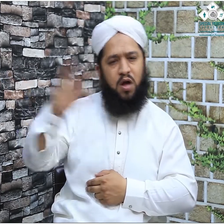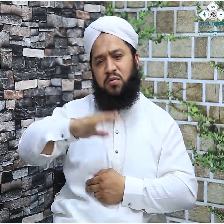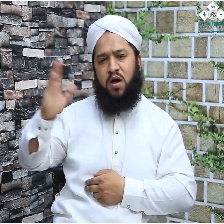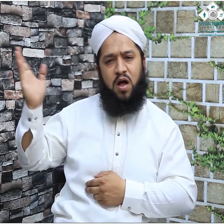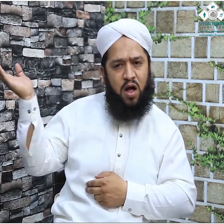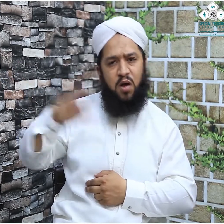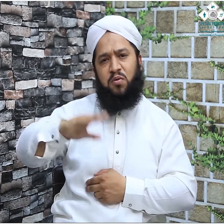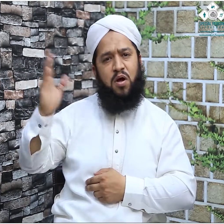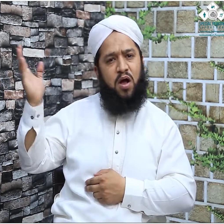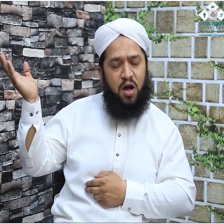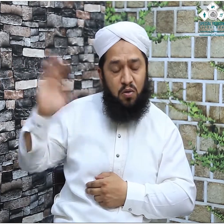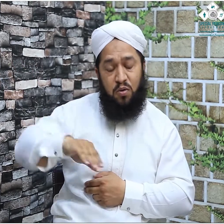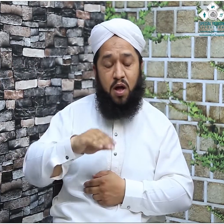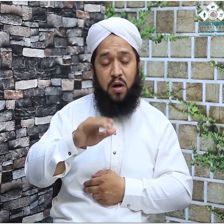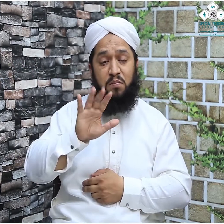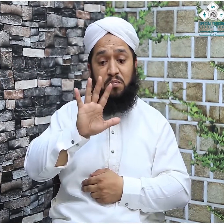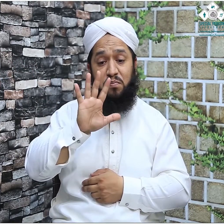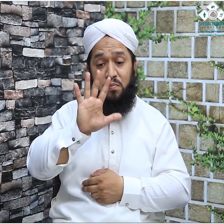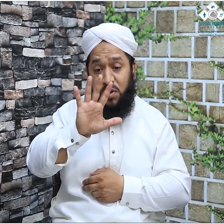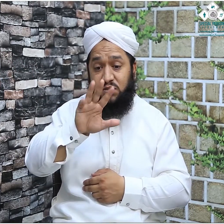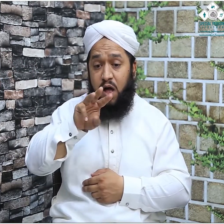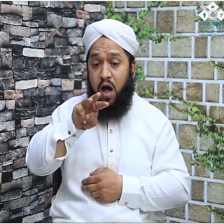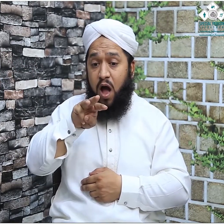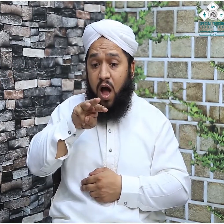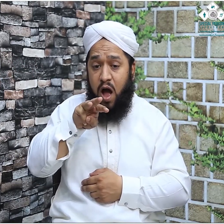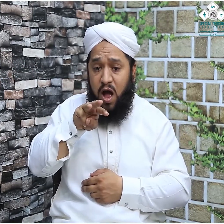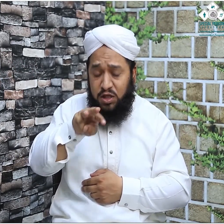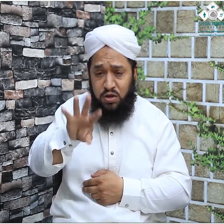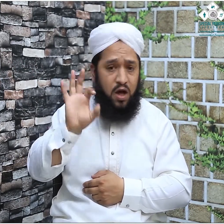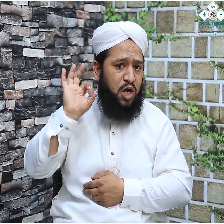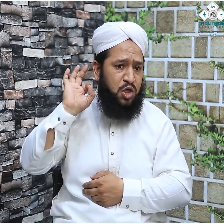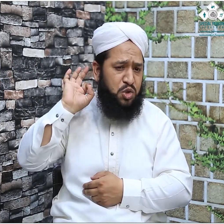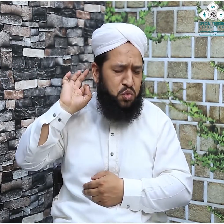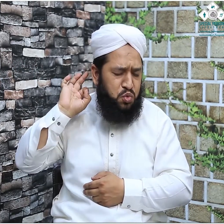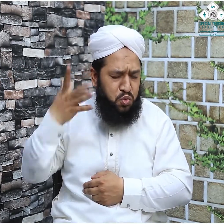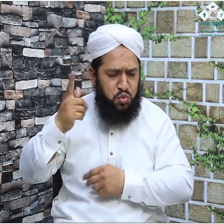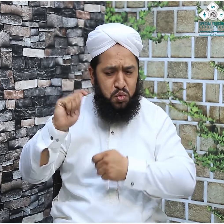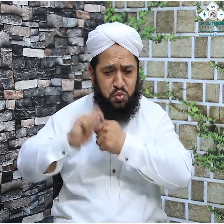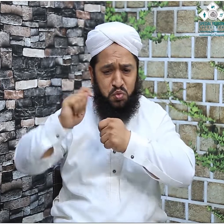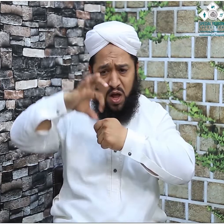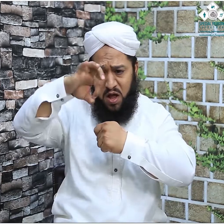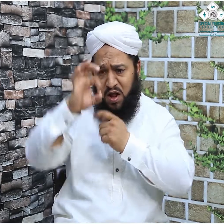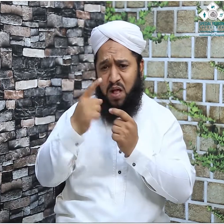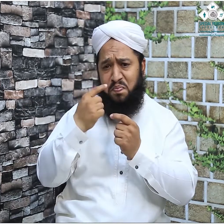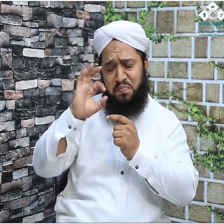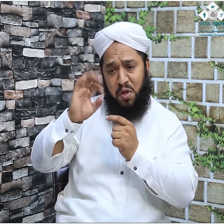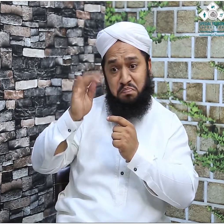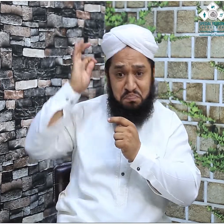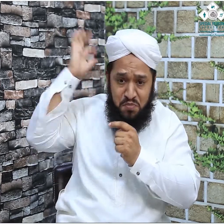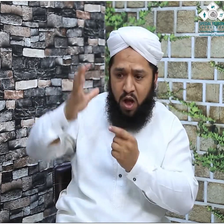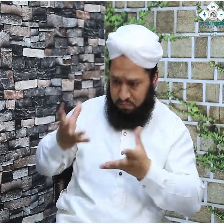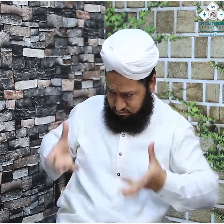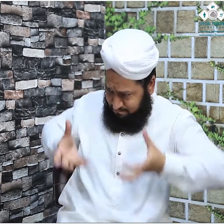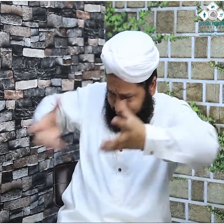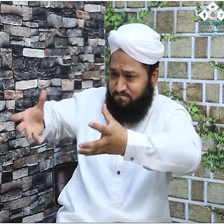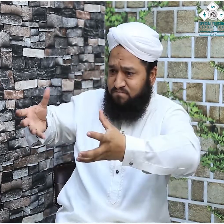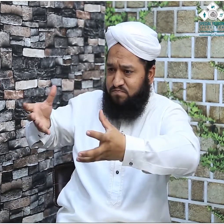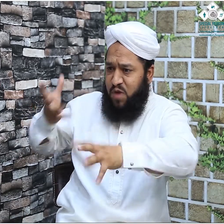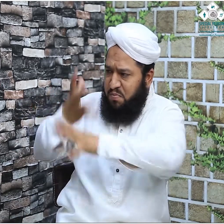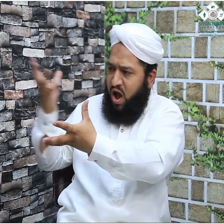فاتمیوں کی مداخلت کرنے سے یہ واپسی کا مطالبہ زور پکڑ گیا اور عبداللہ المہدی نے بھی ابو طاہر کو